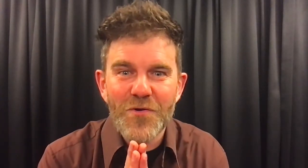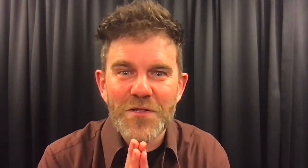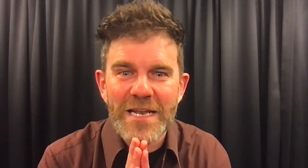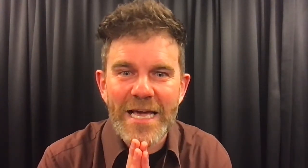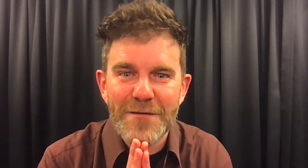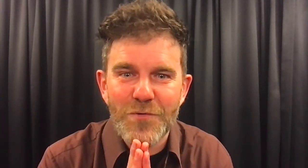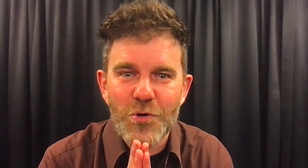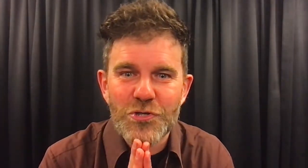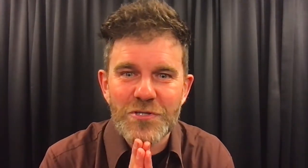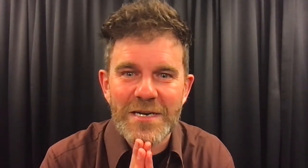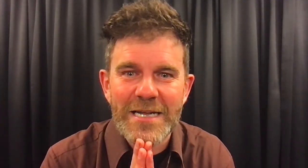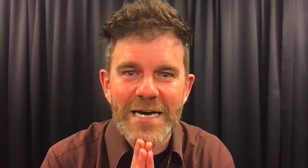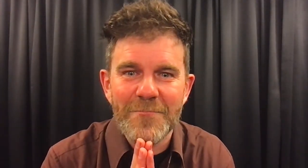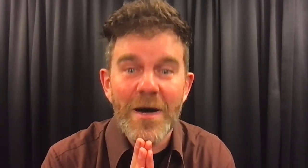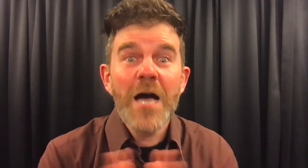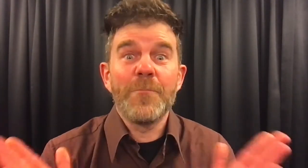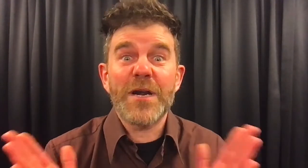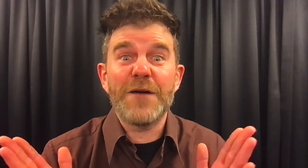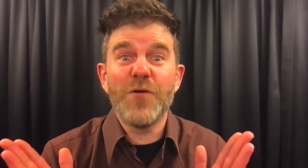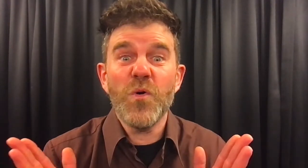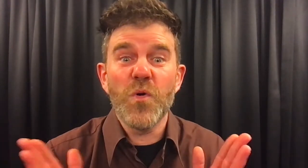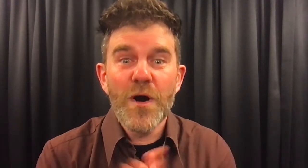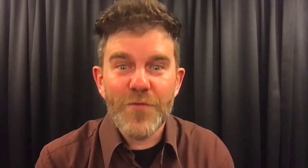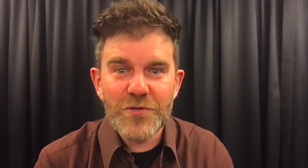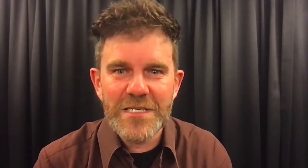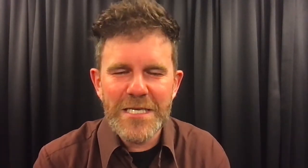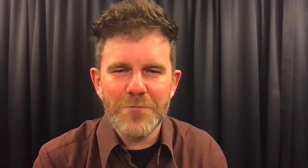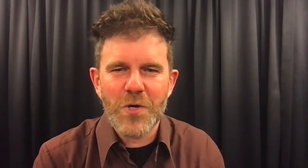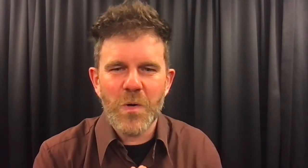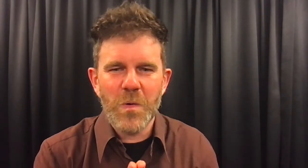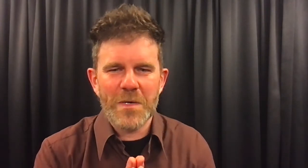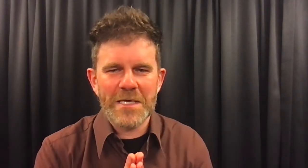het kleine vogeltje zonder naam. Bravo voor onze nieuwe koning.